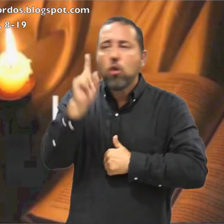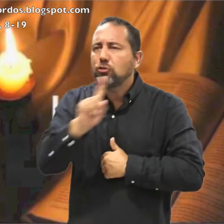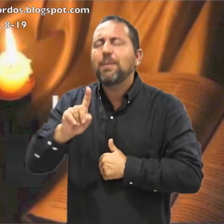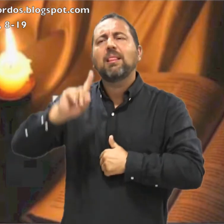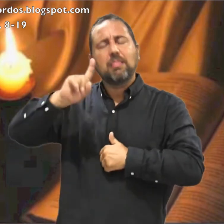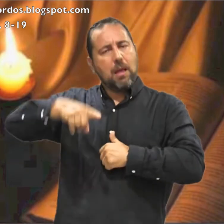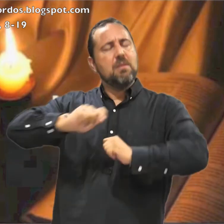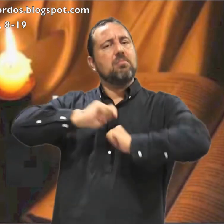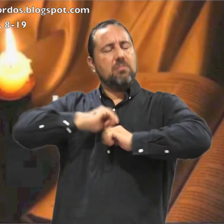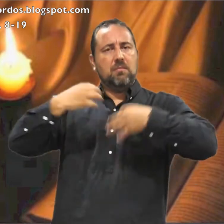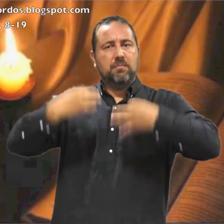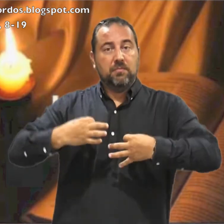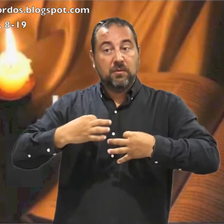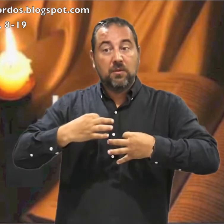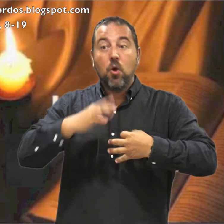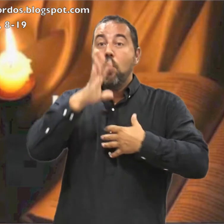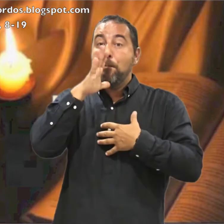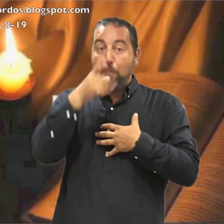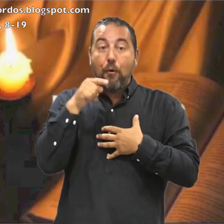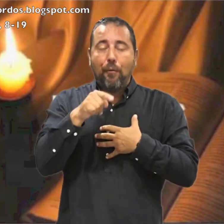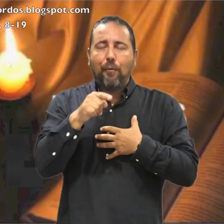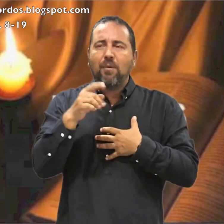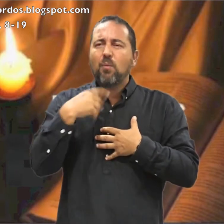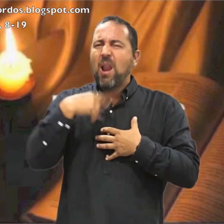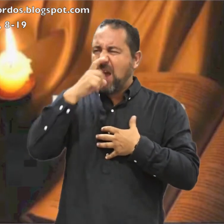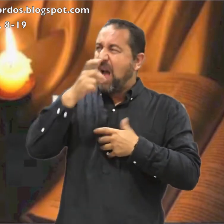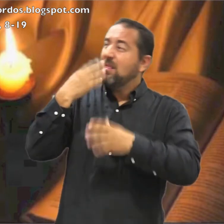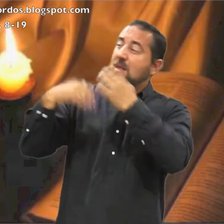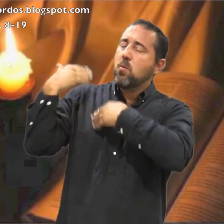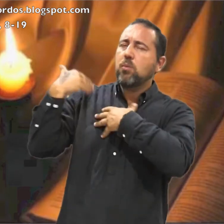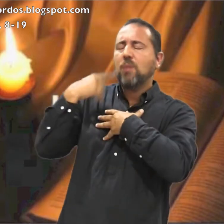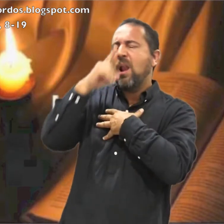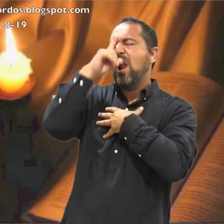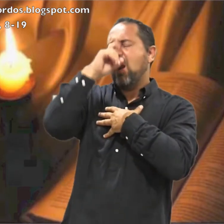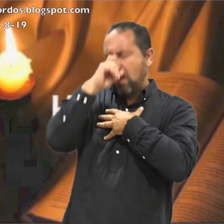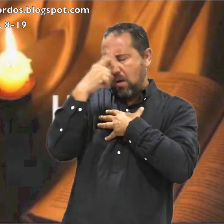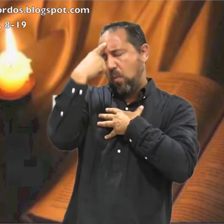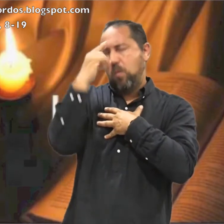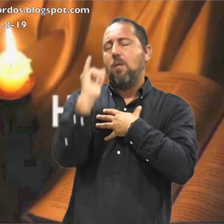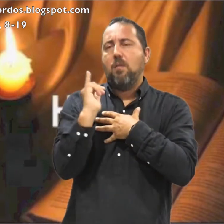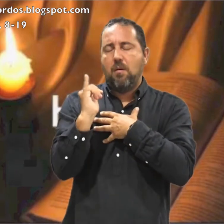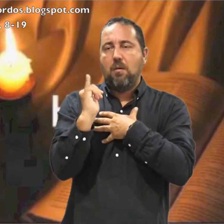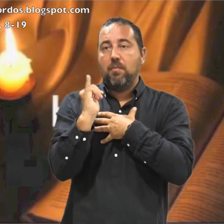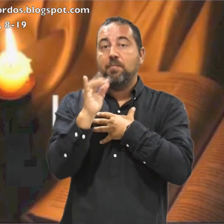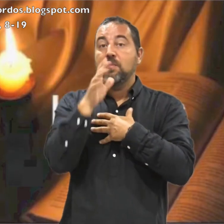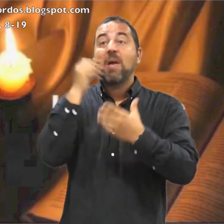De lo que no se ve Por ella Son recordados Los antiguos Por la fe